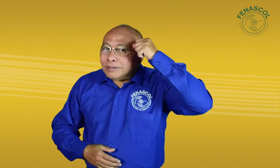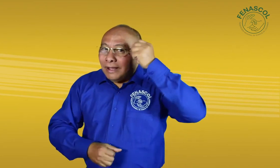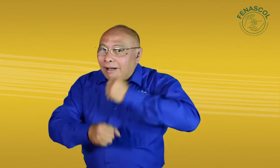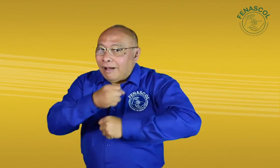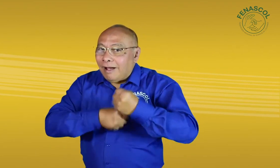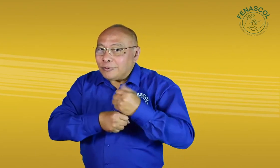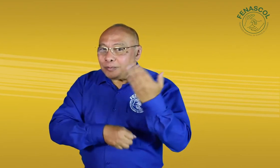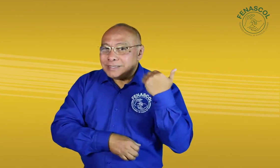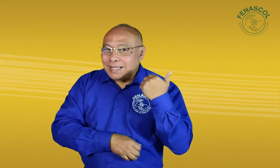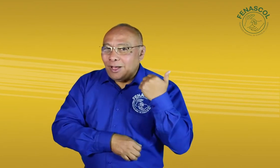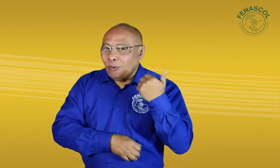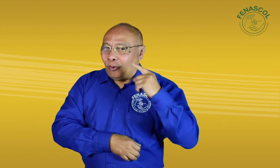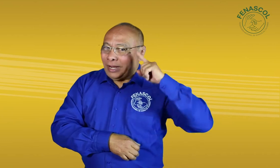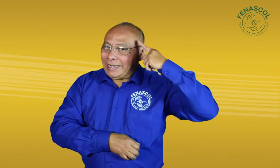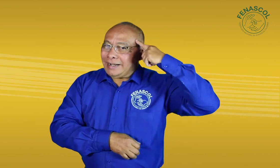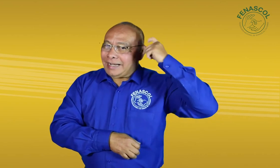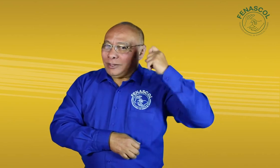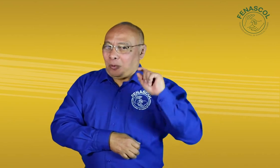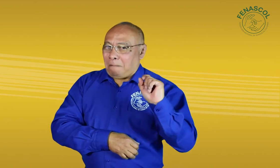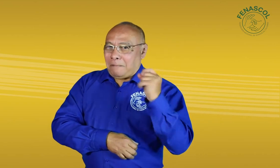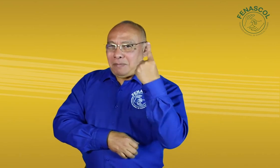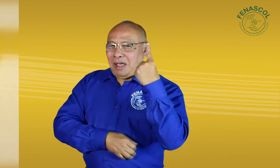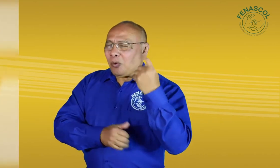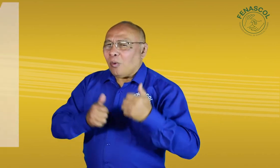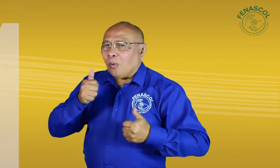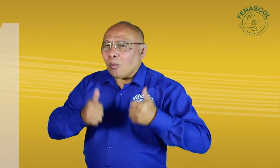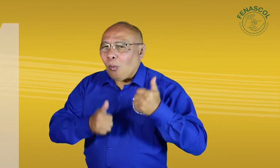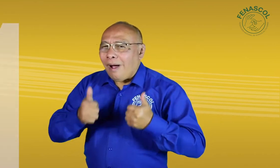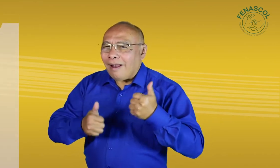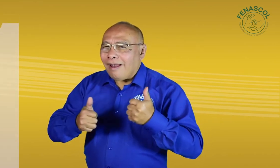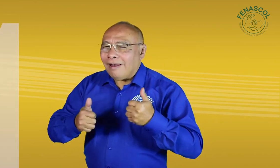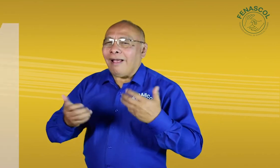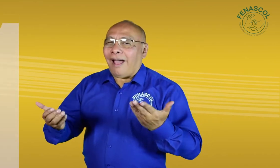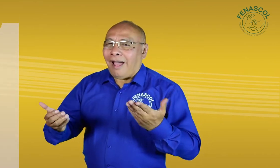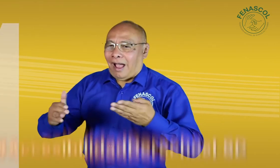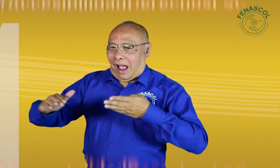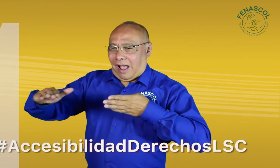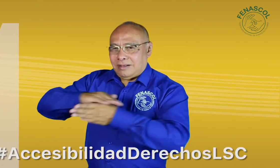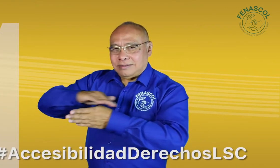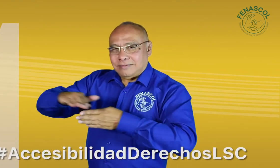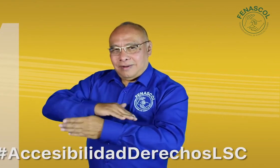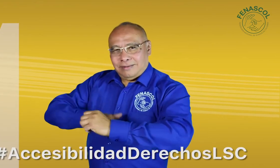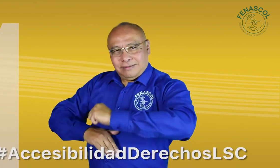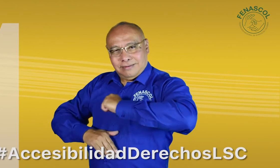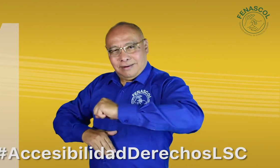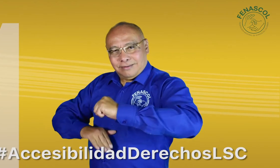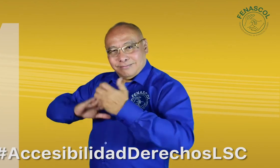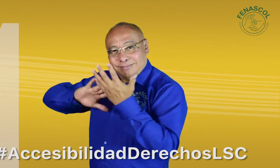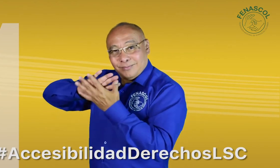¿Recuerdan? El año pasado tuvimos el primer reto. Consistía en seguirnos con el hashtag Accesibilidad